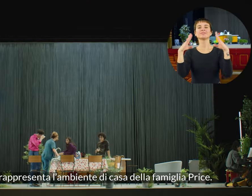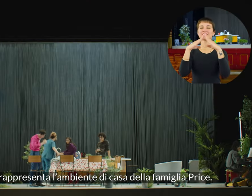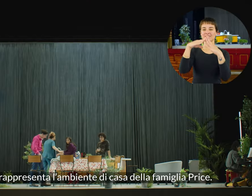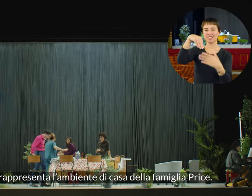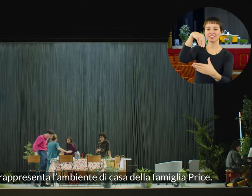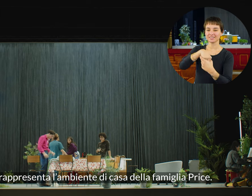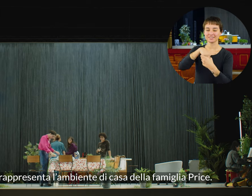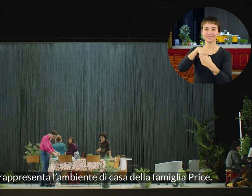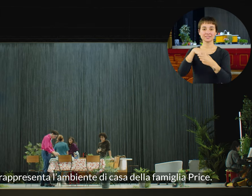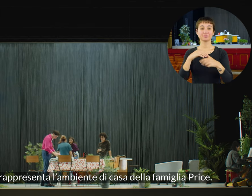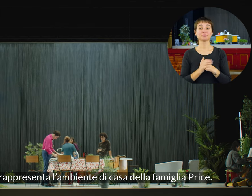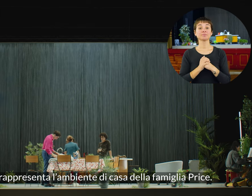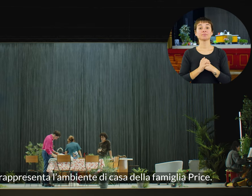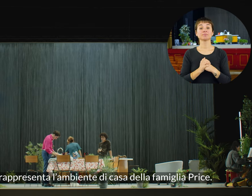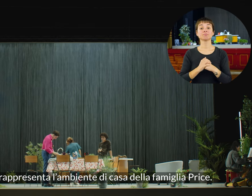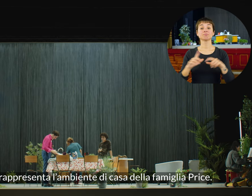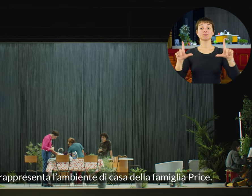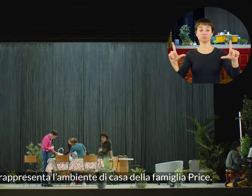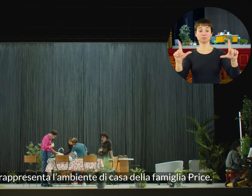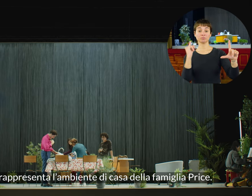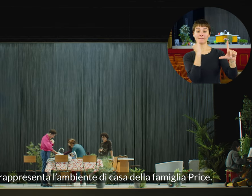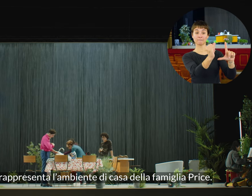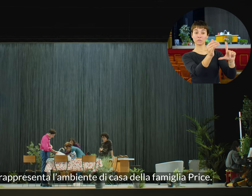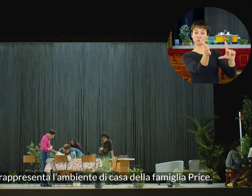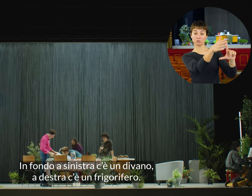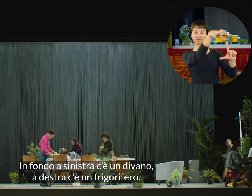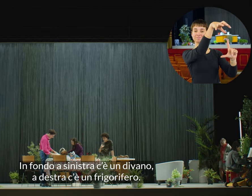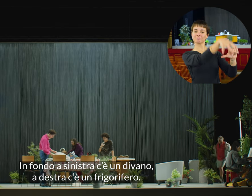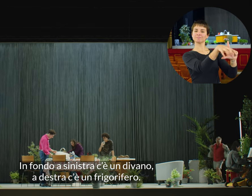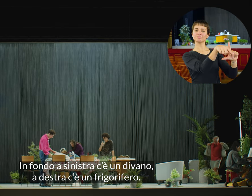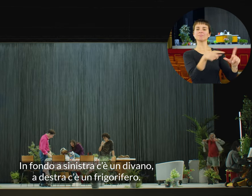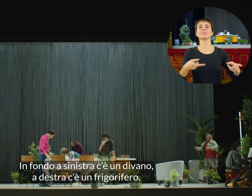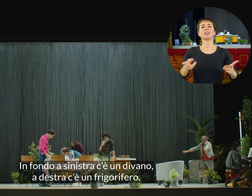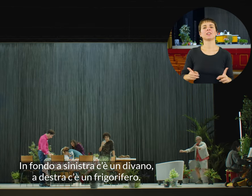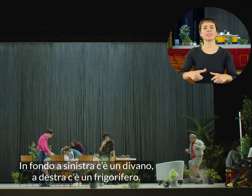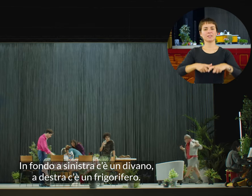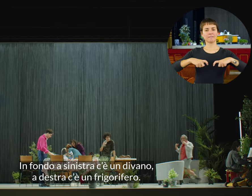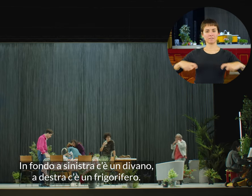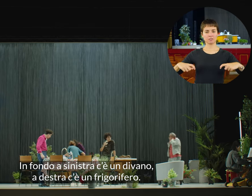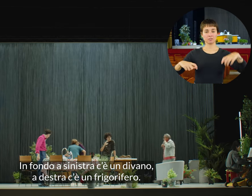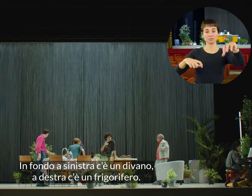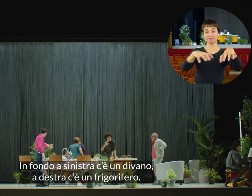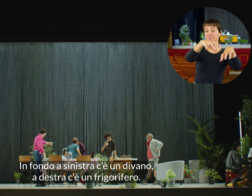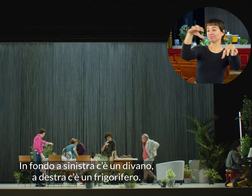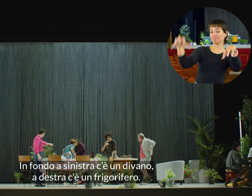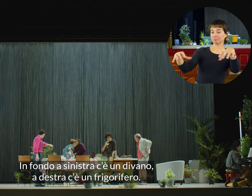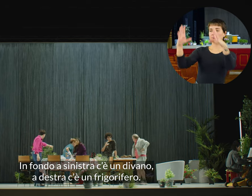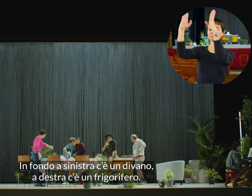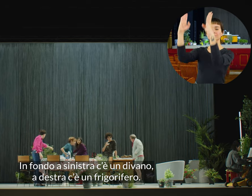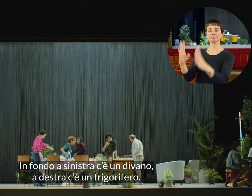rappresenta l'ambiente di casa della famiglia Price. In fondo a sinistra c'è un divano, a destra c'è un frigorifero.